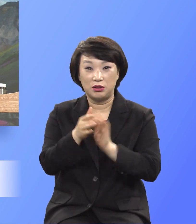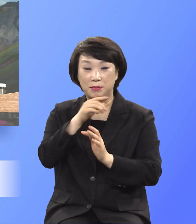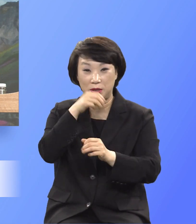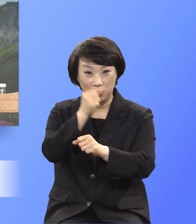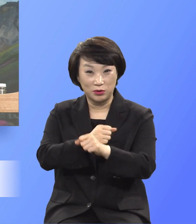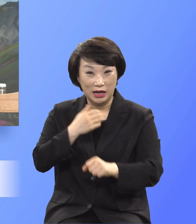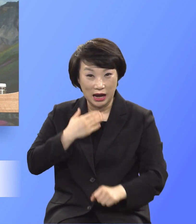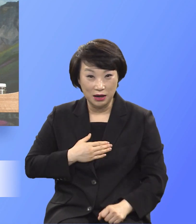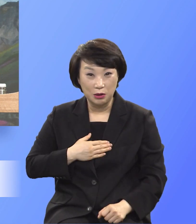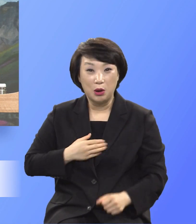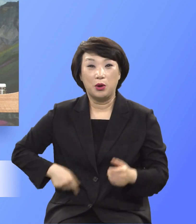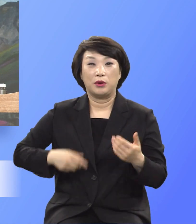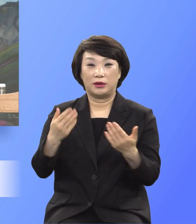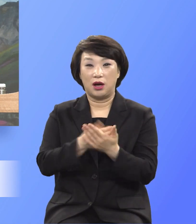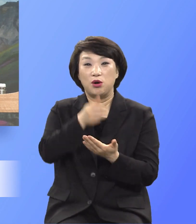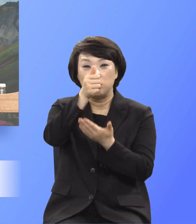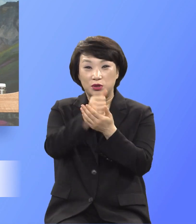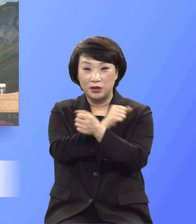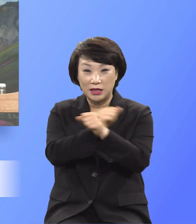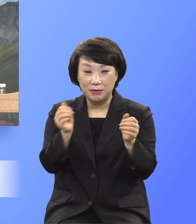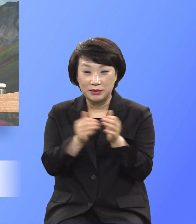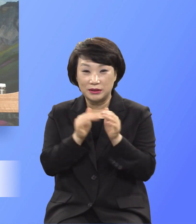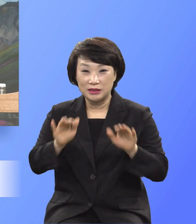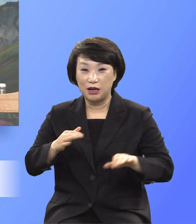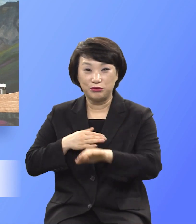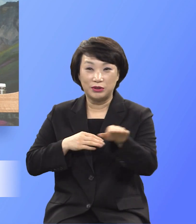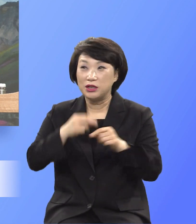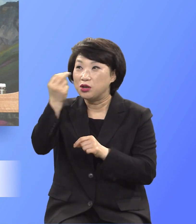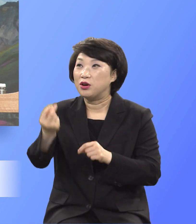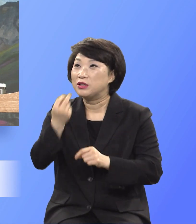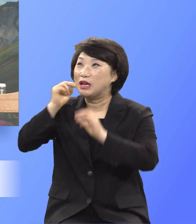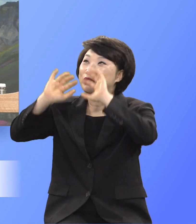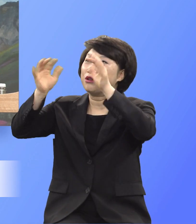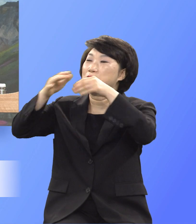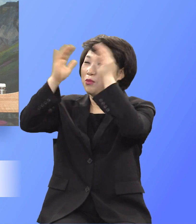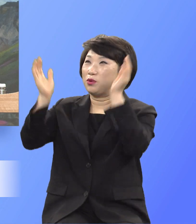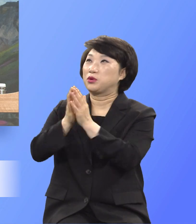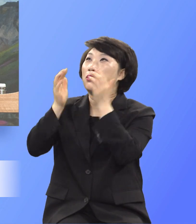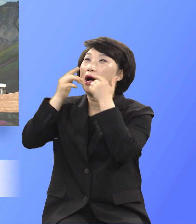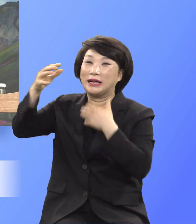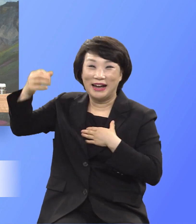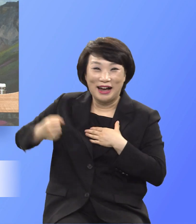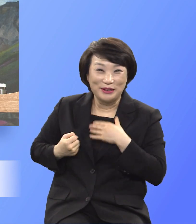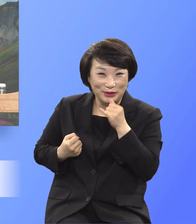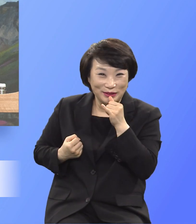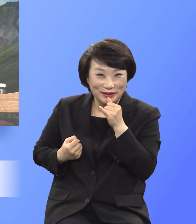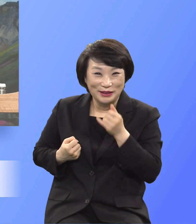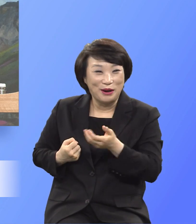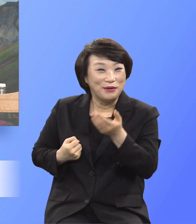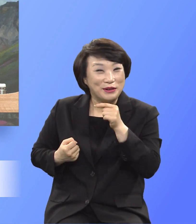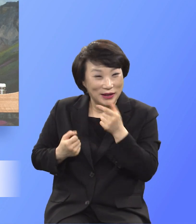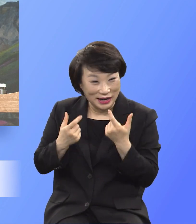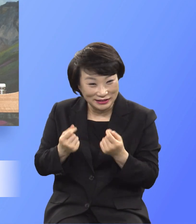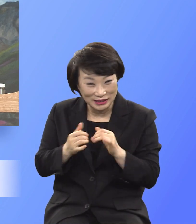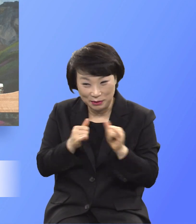회개하고 제사함 받고 우리가 영생도 천국도 확보한 자들 그런 자들이라고 본인이